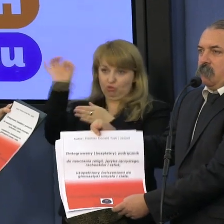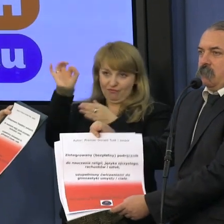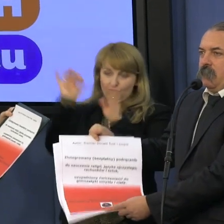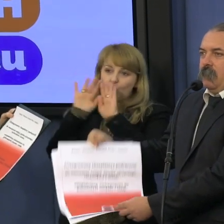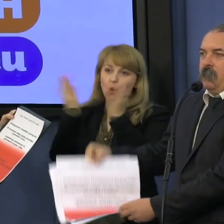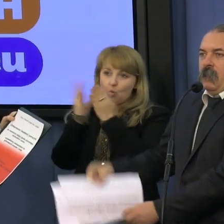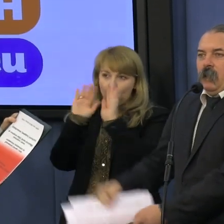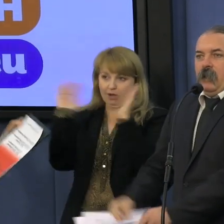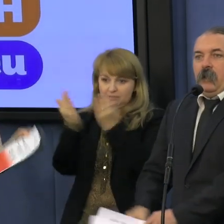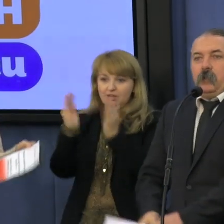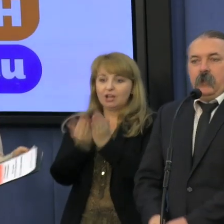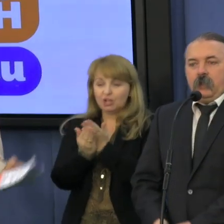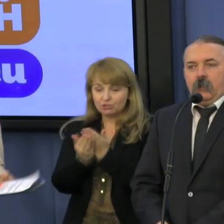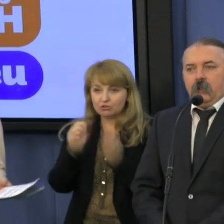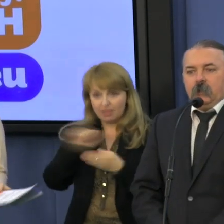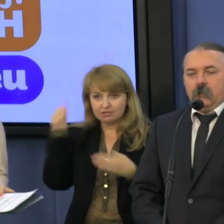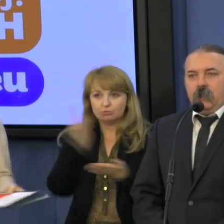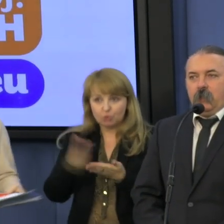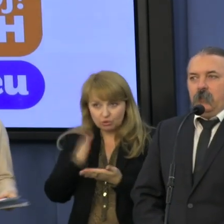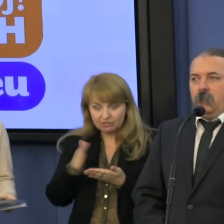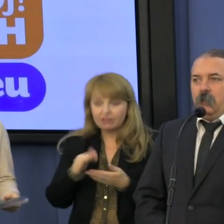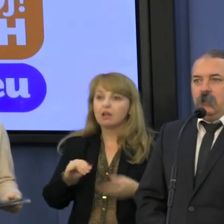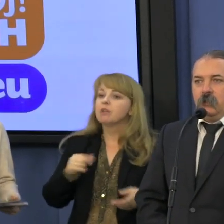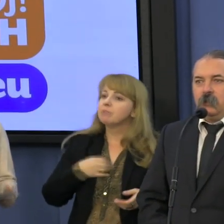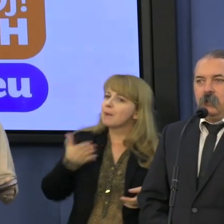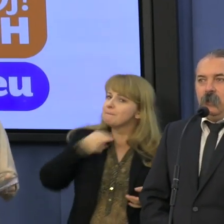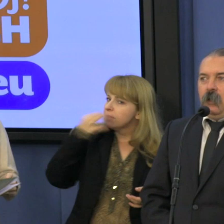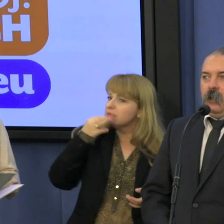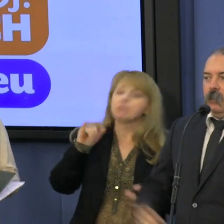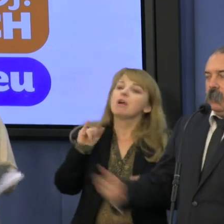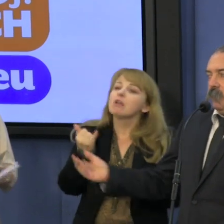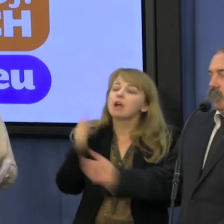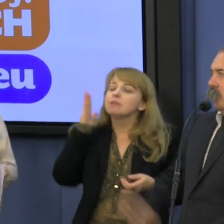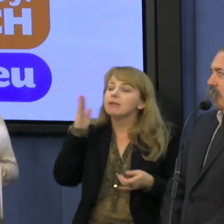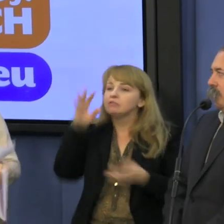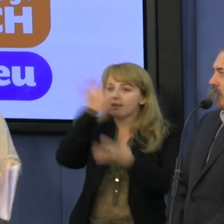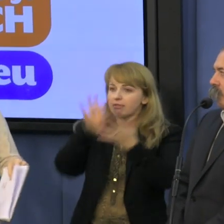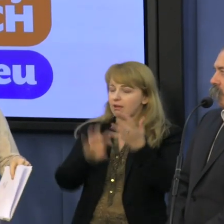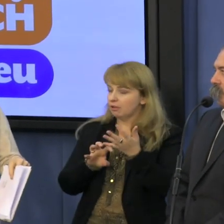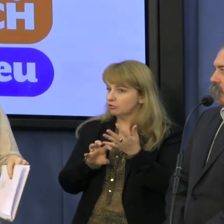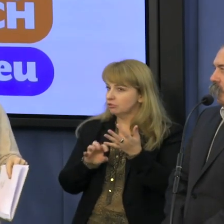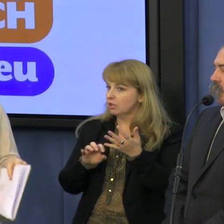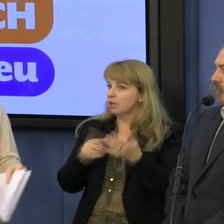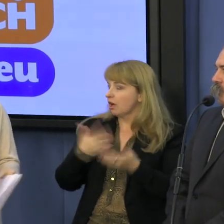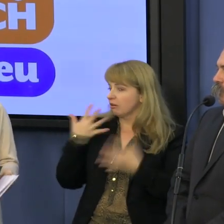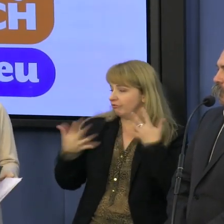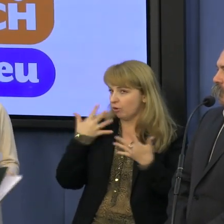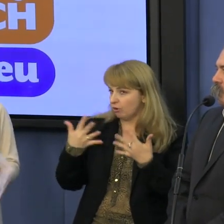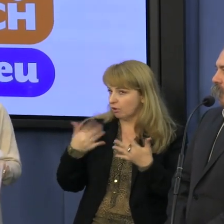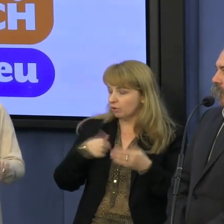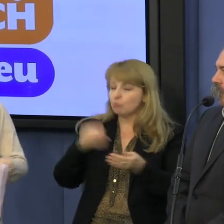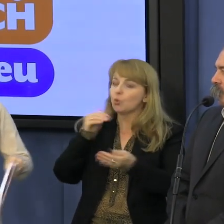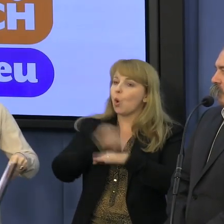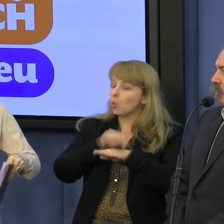okładka jest przygotowana. Pytanie jest, jakie będą treści. Bardzo proszę Armand Ryfiński,